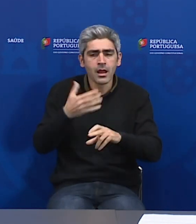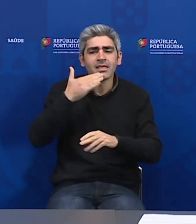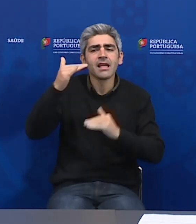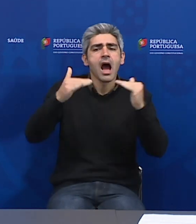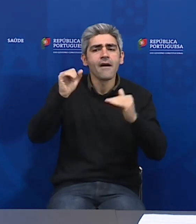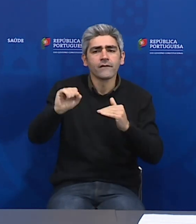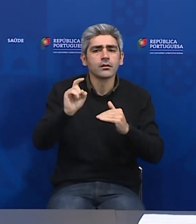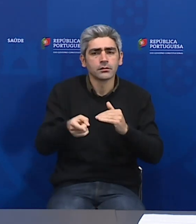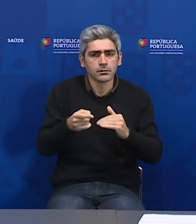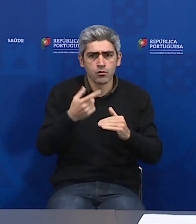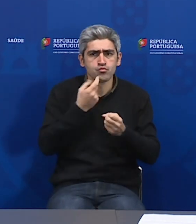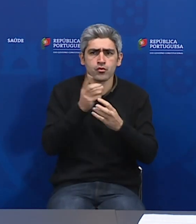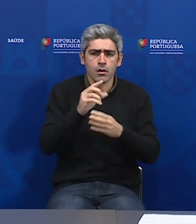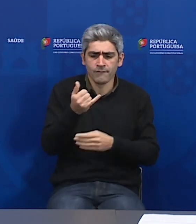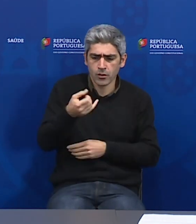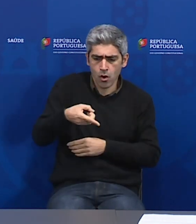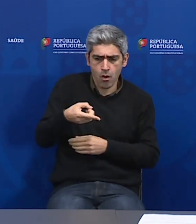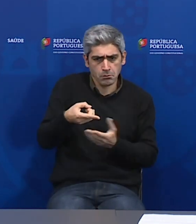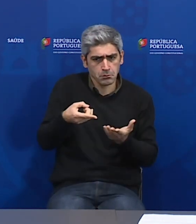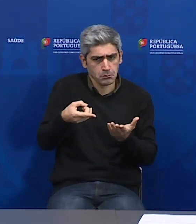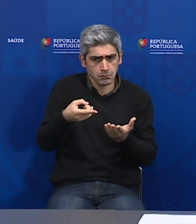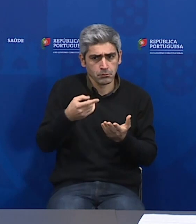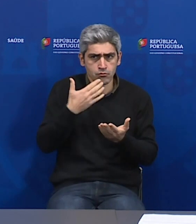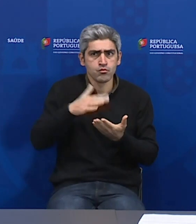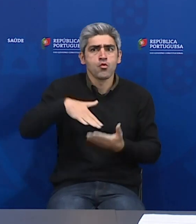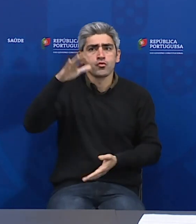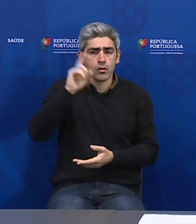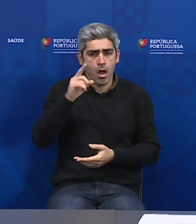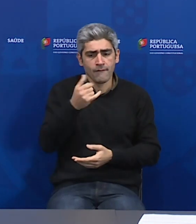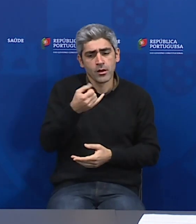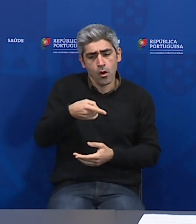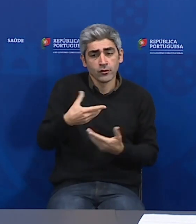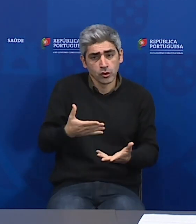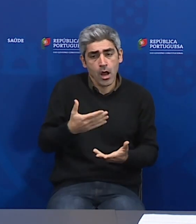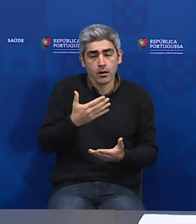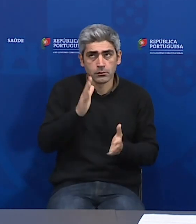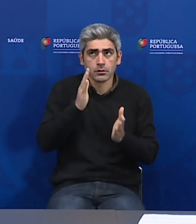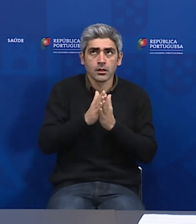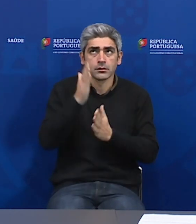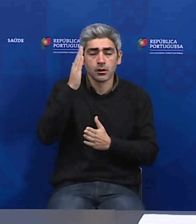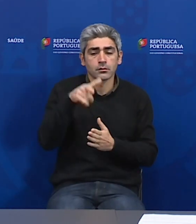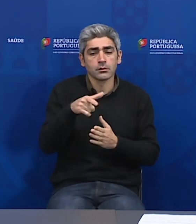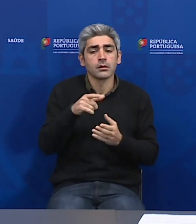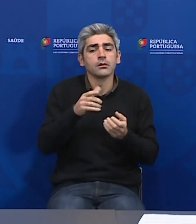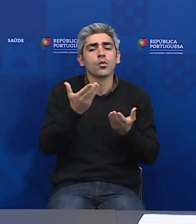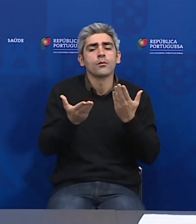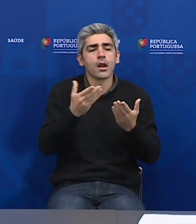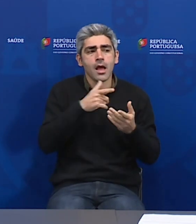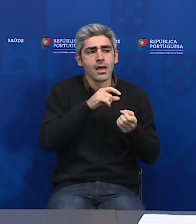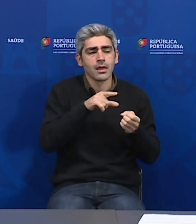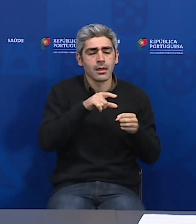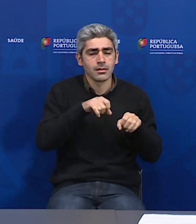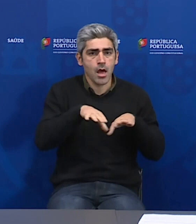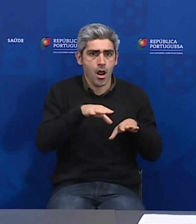tinham? Não estamos a falar de muitos mortos, Sr. Secretário de Estado, graças a Deus, para já são 29 mortos, não estamos na catástrofe de Itália, mas o país